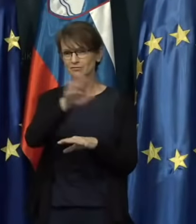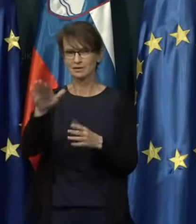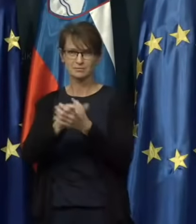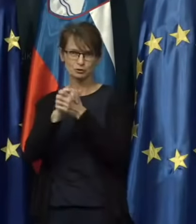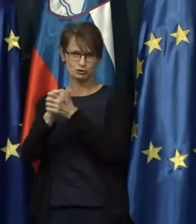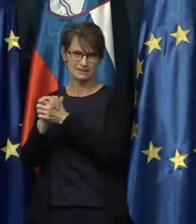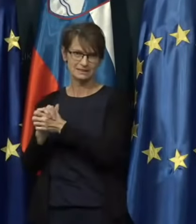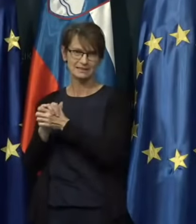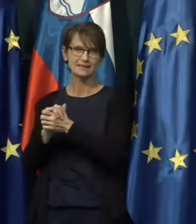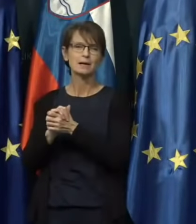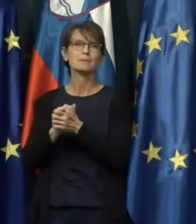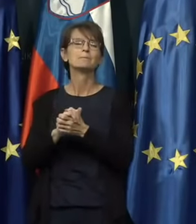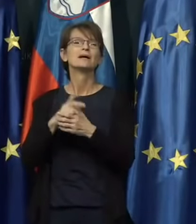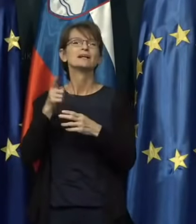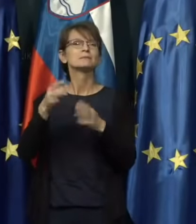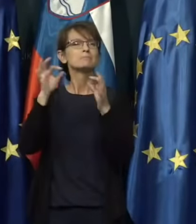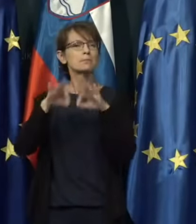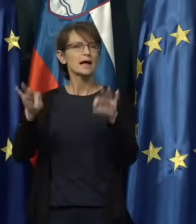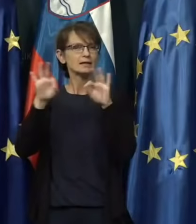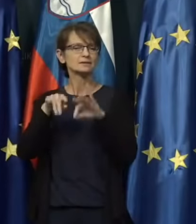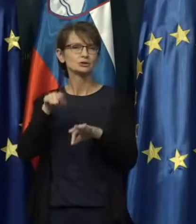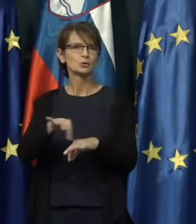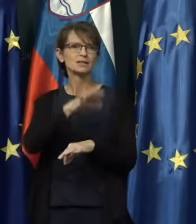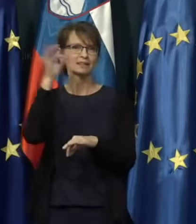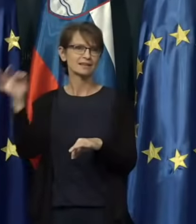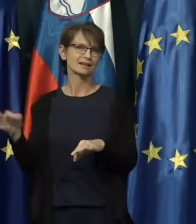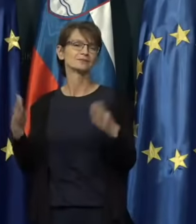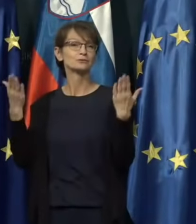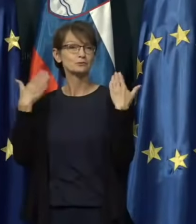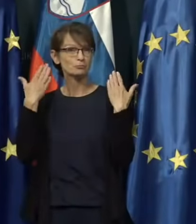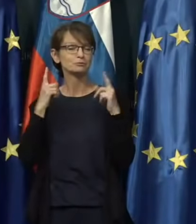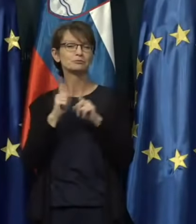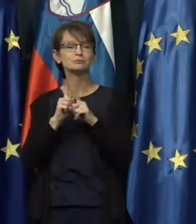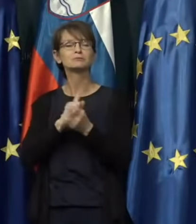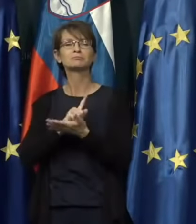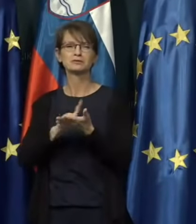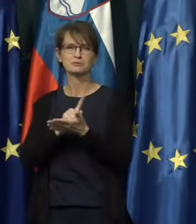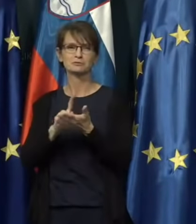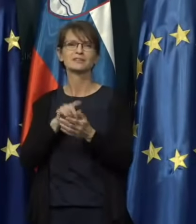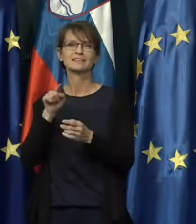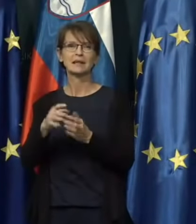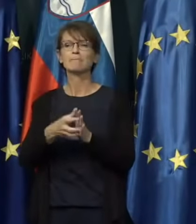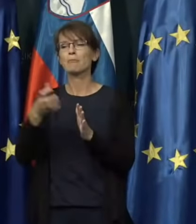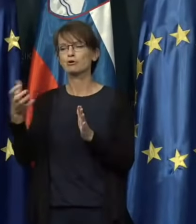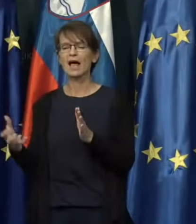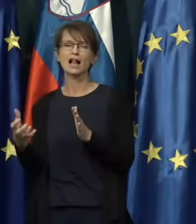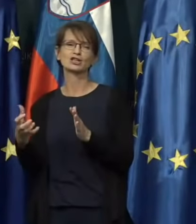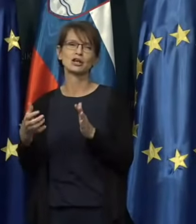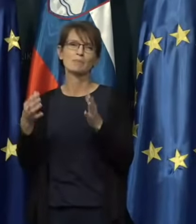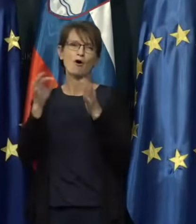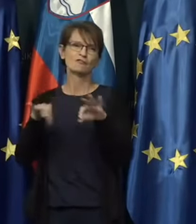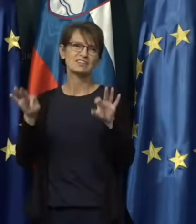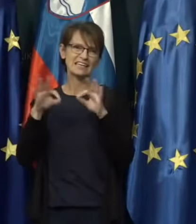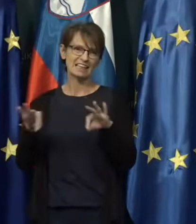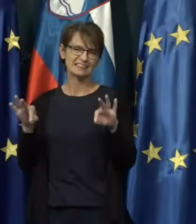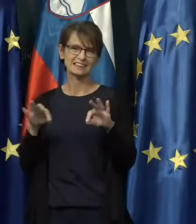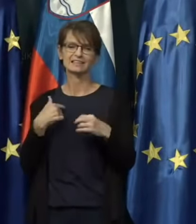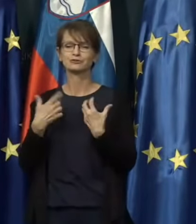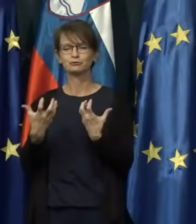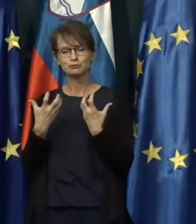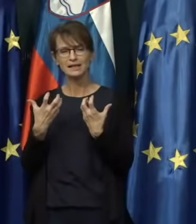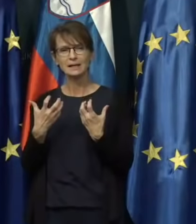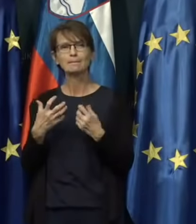jutrišnji praznik. To je seveda dan dopusta, je tudi priložnost za podaljšanj vikend. Jaz želim, da